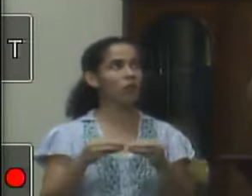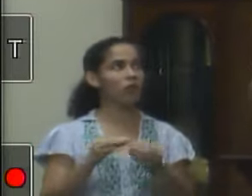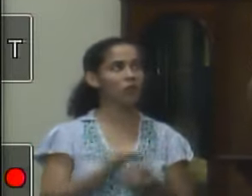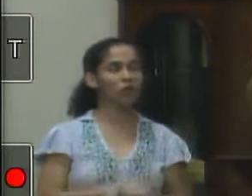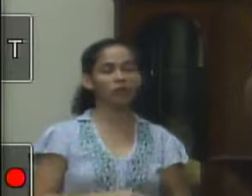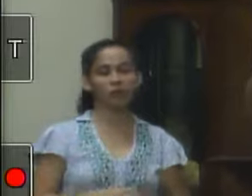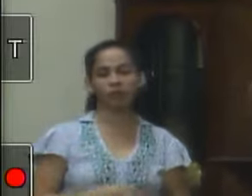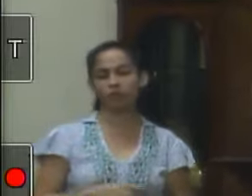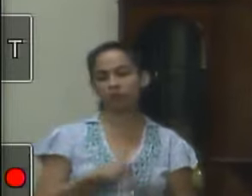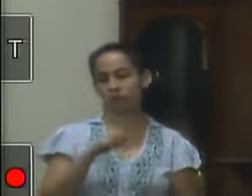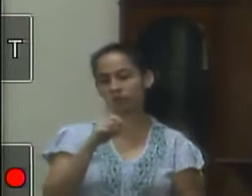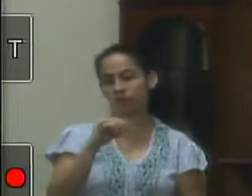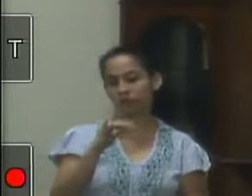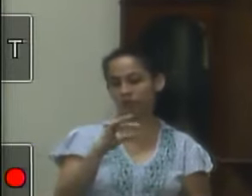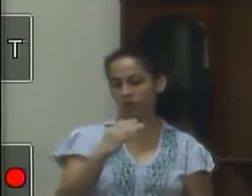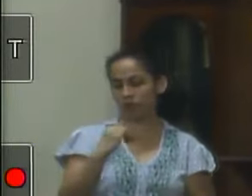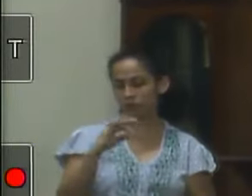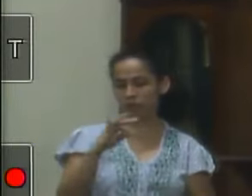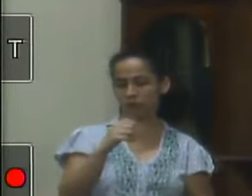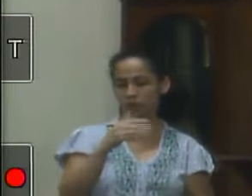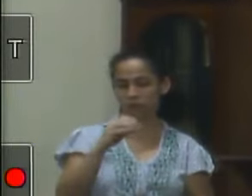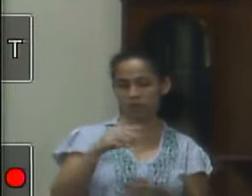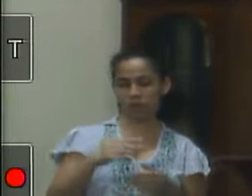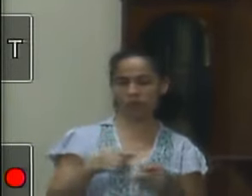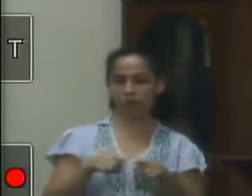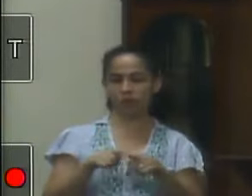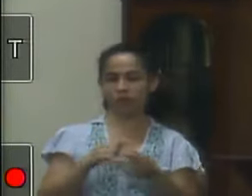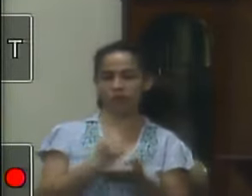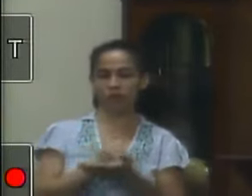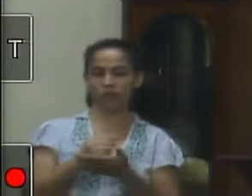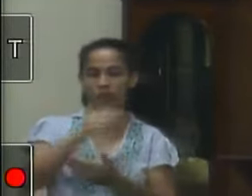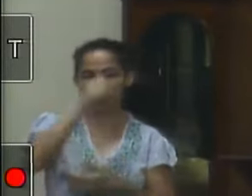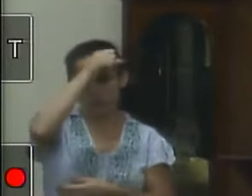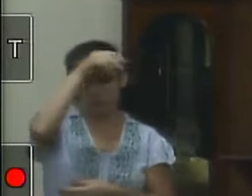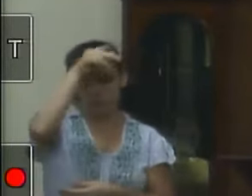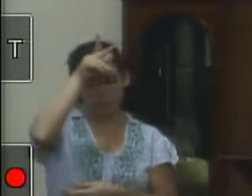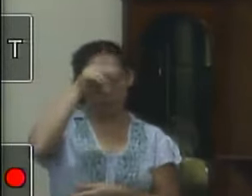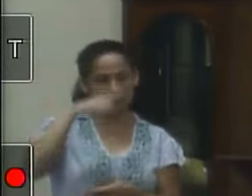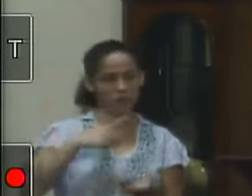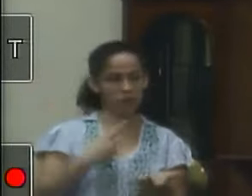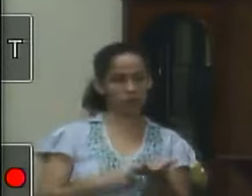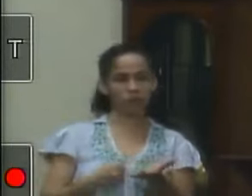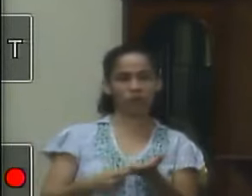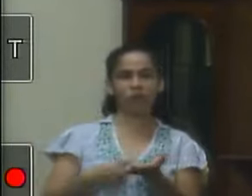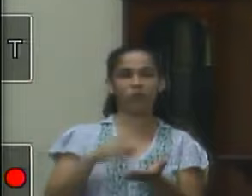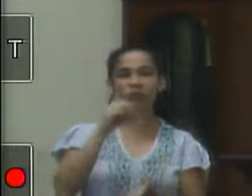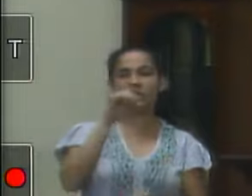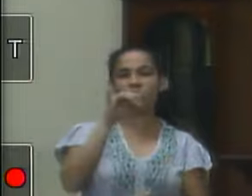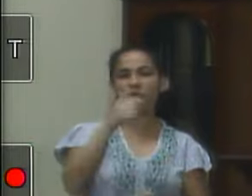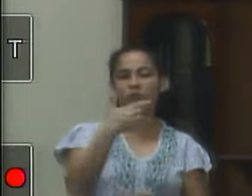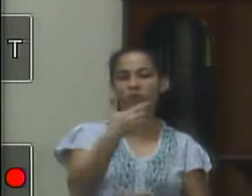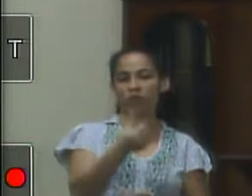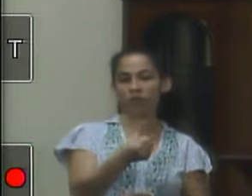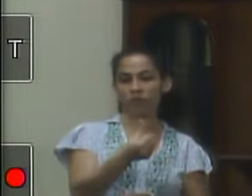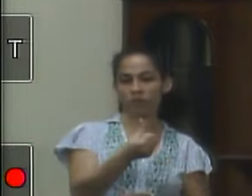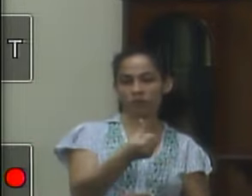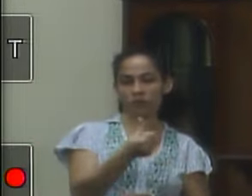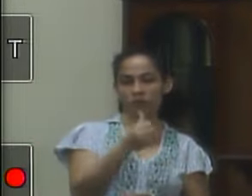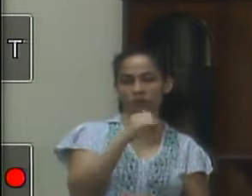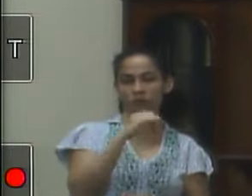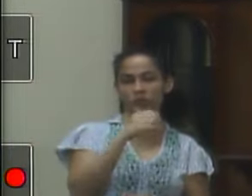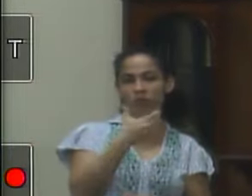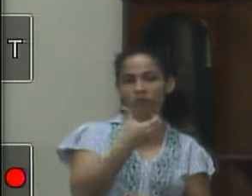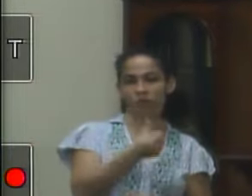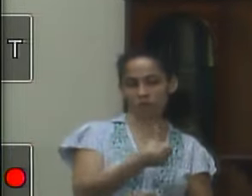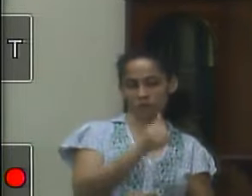lá no setor de licitação da Prefeitura Municipal e está marcado para o dia 16 de janeiro